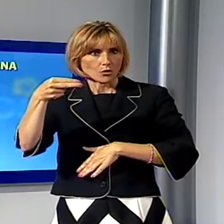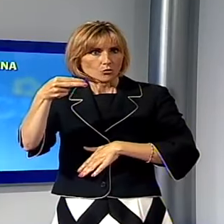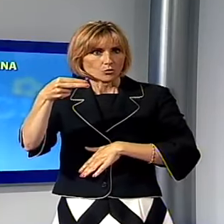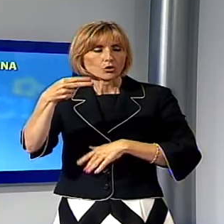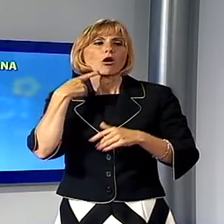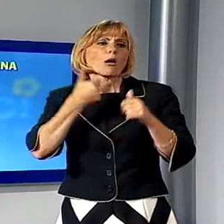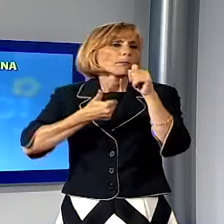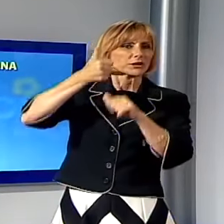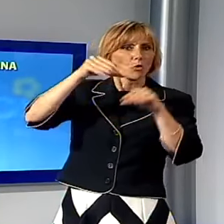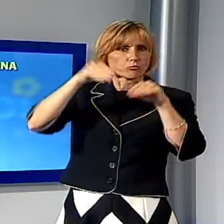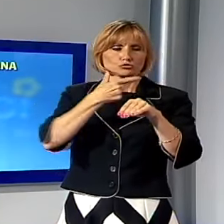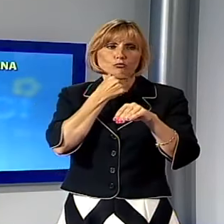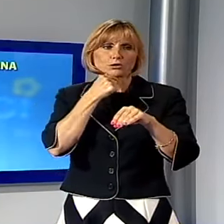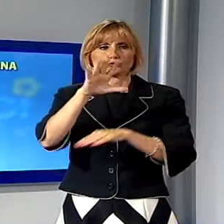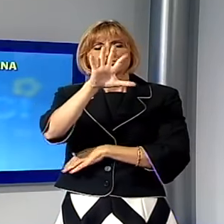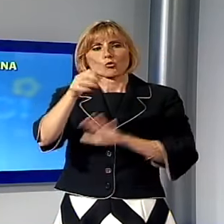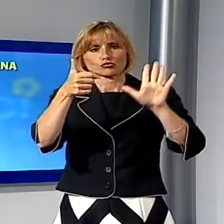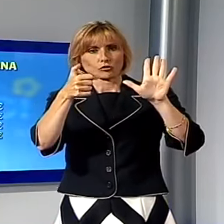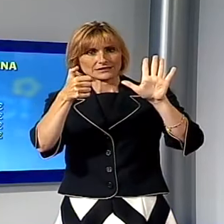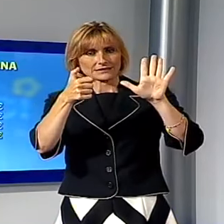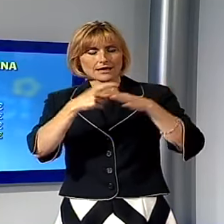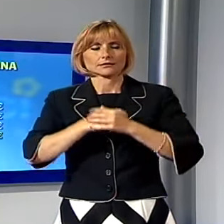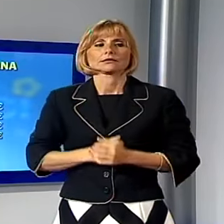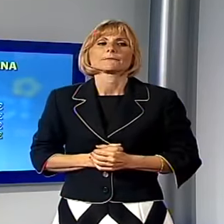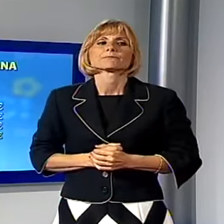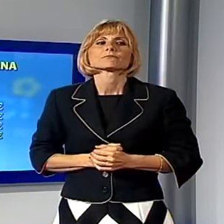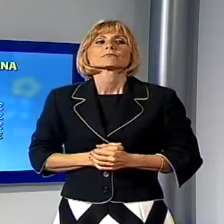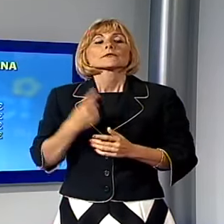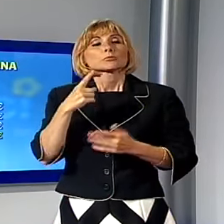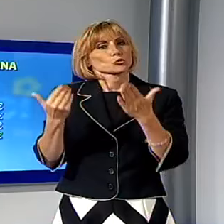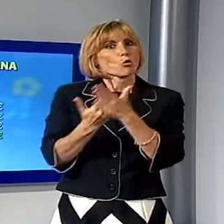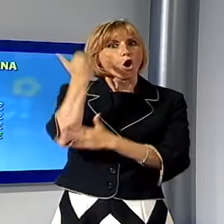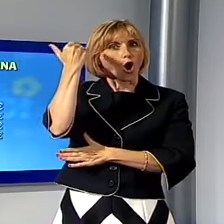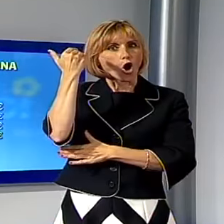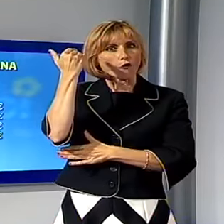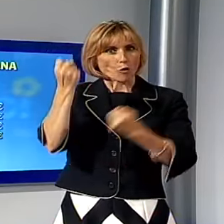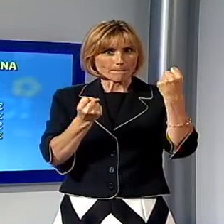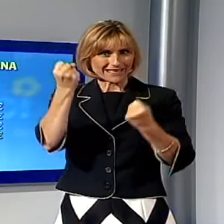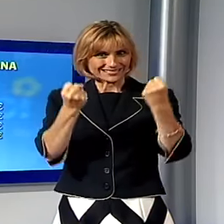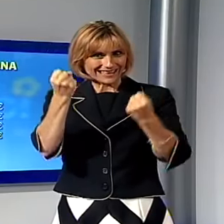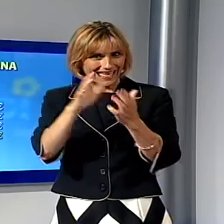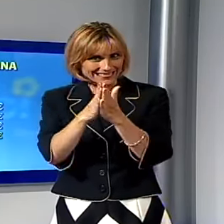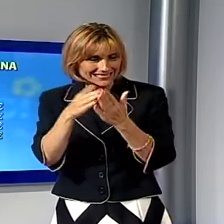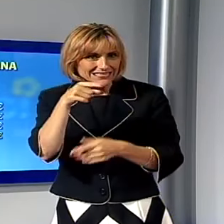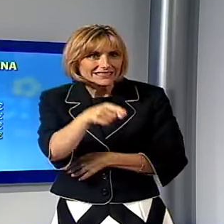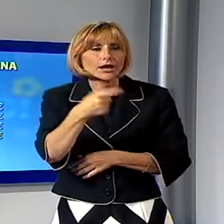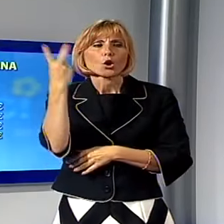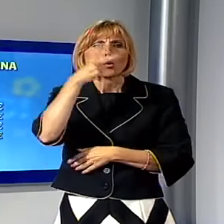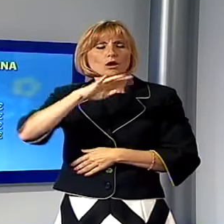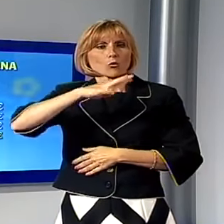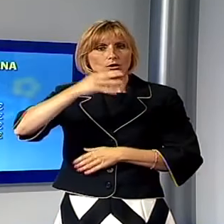560 di Prato nel caso di polizza riservata a un neopatentato Lucca guadagna il quarto posto con 1